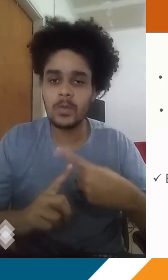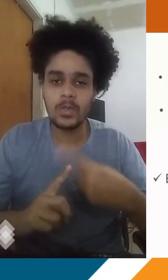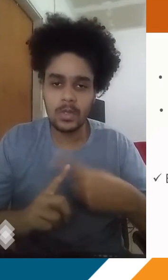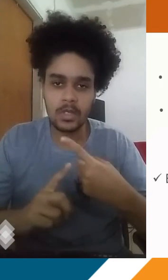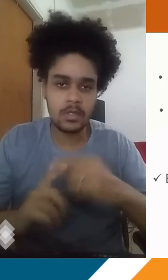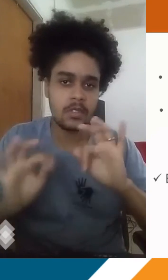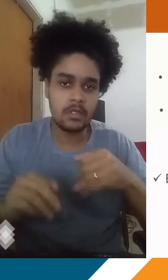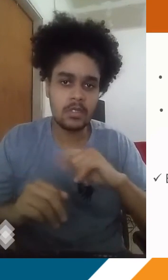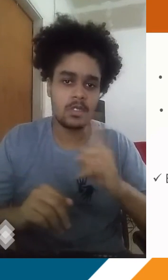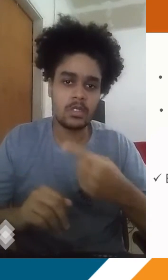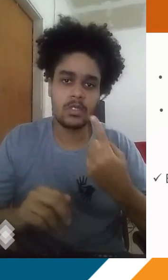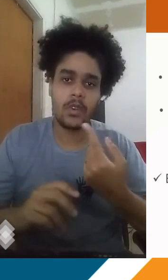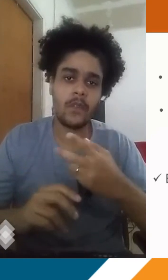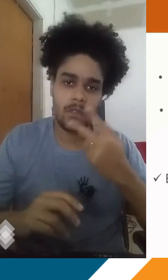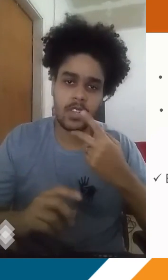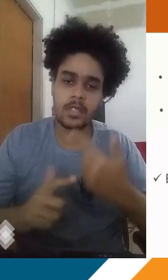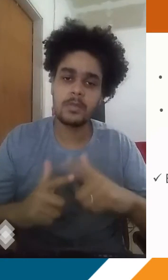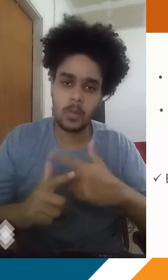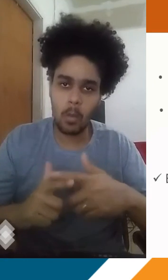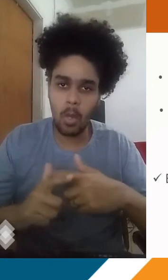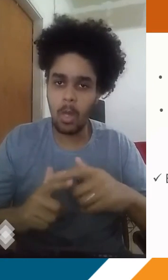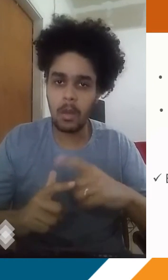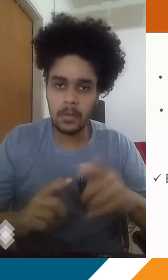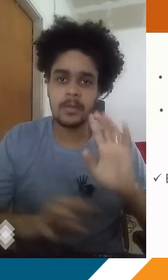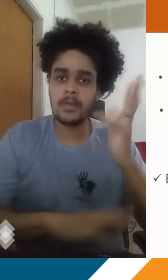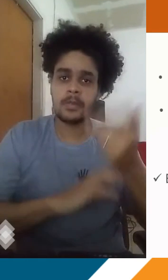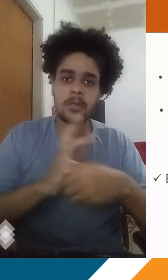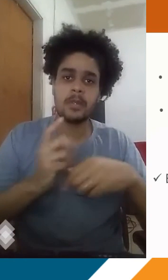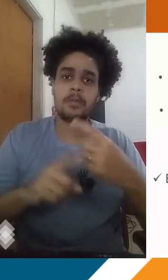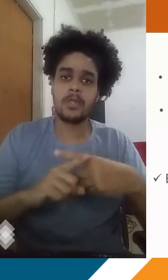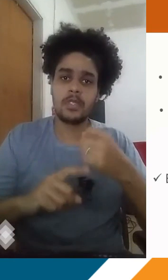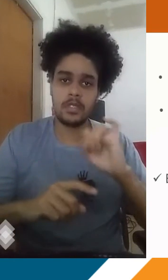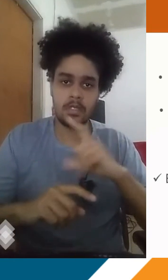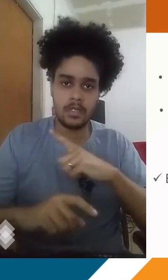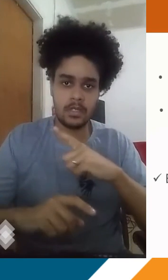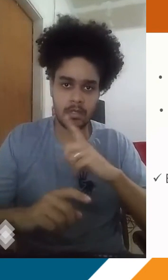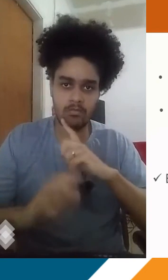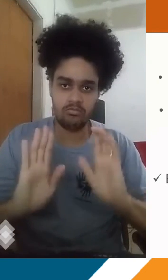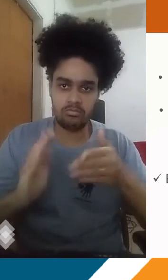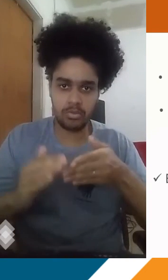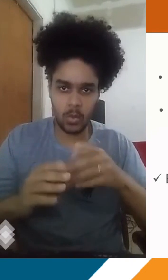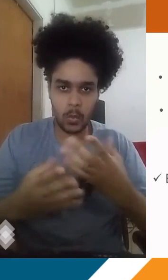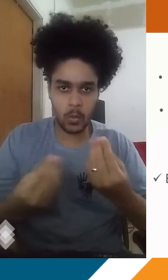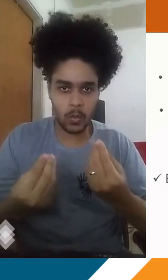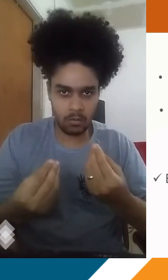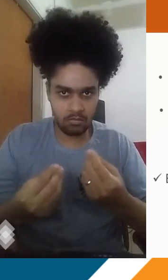térmica em função da questão do relevo. E por que que finalmente a gente classifica isso como um problema